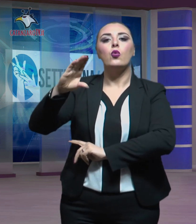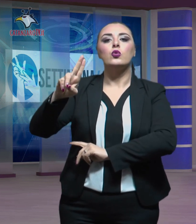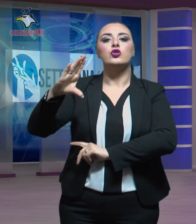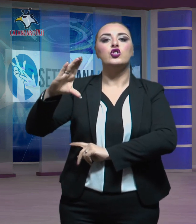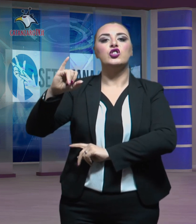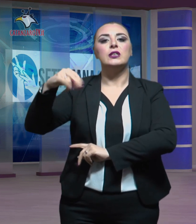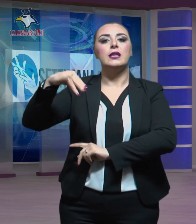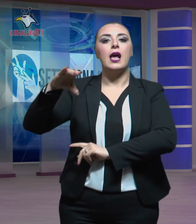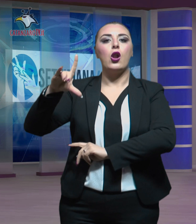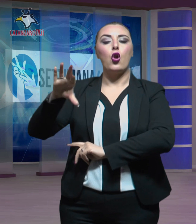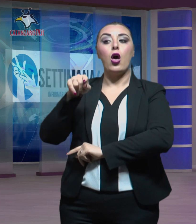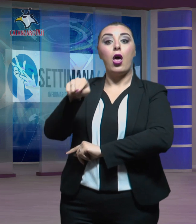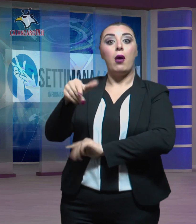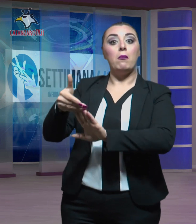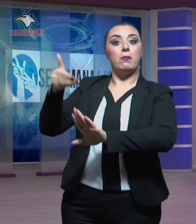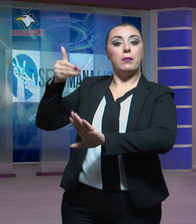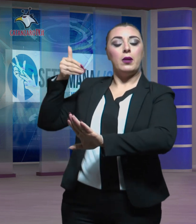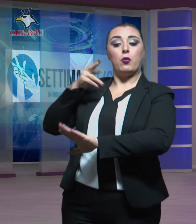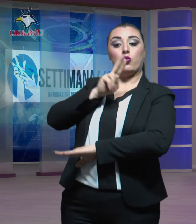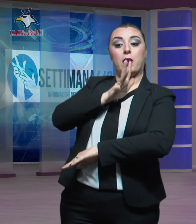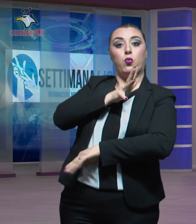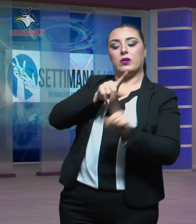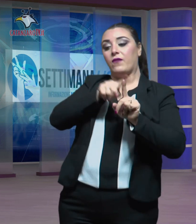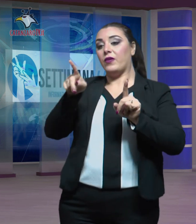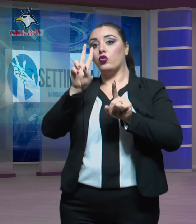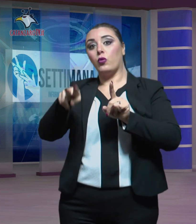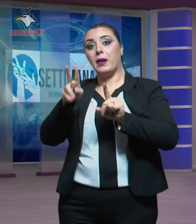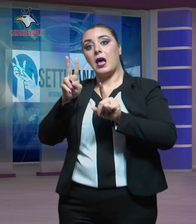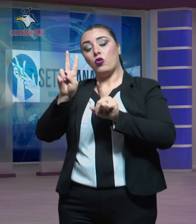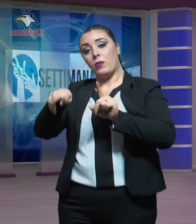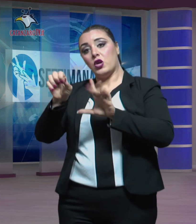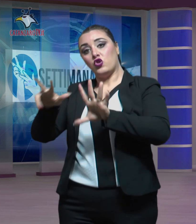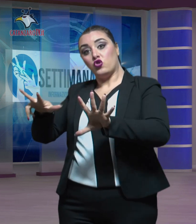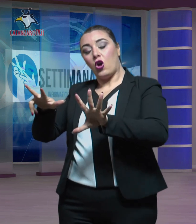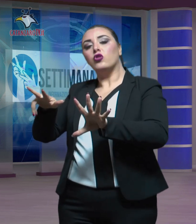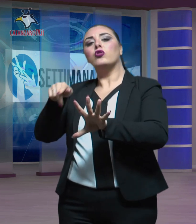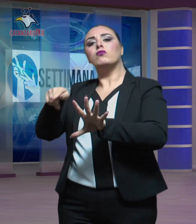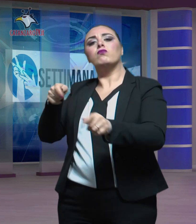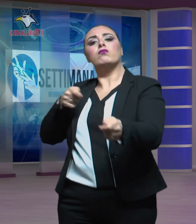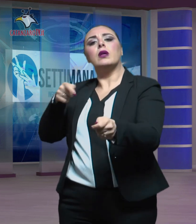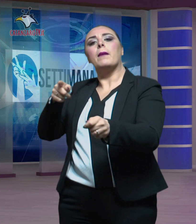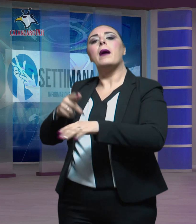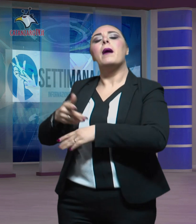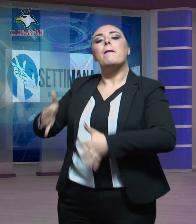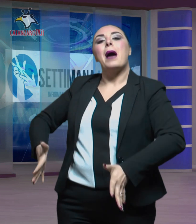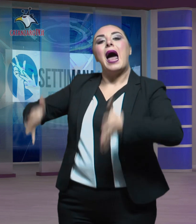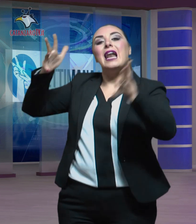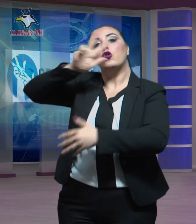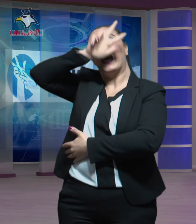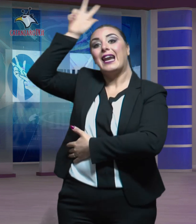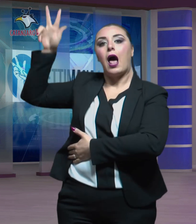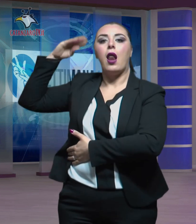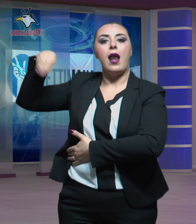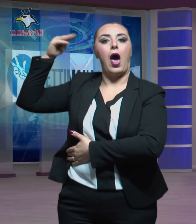dal 2015 al 2018 alla guida del Palazzo Reale